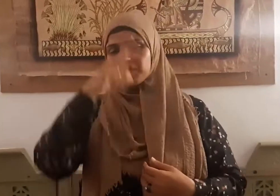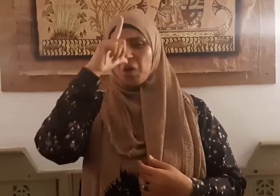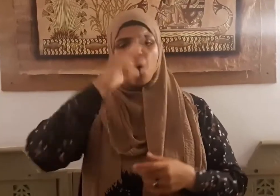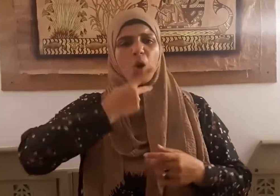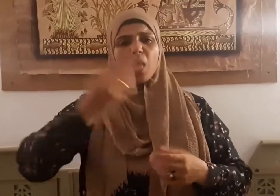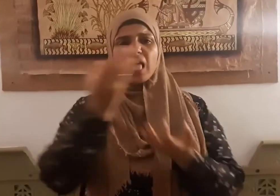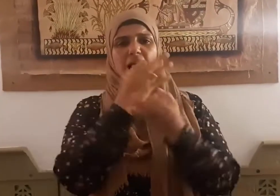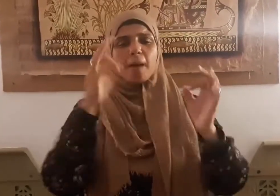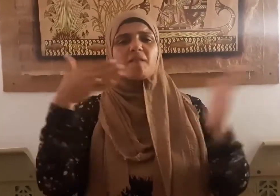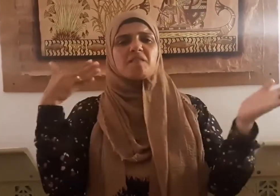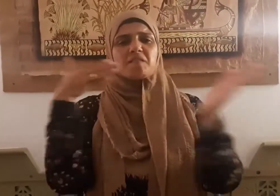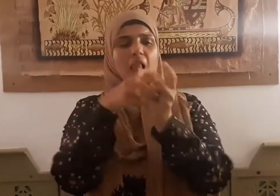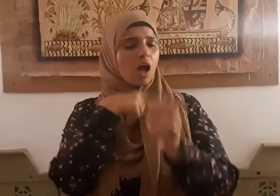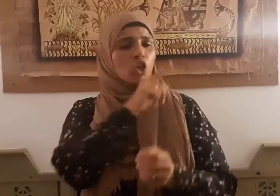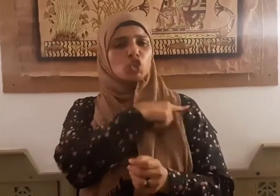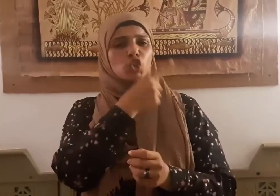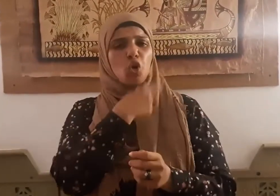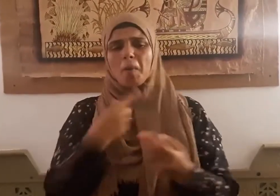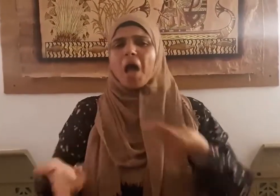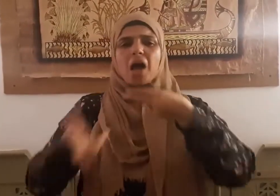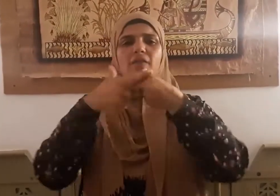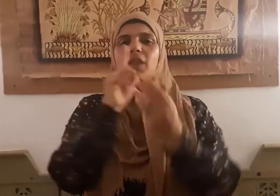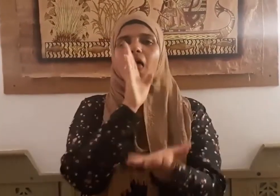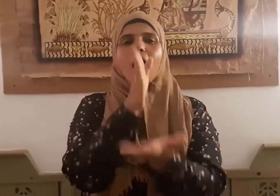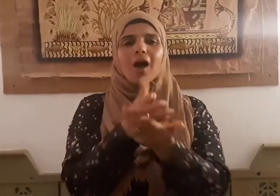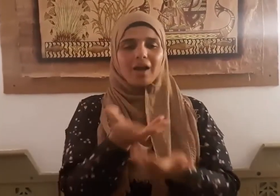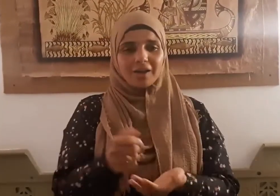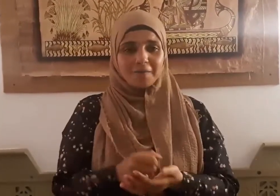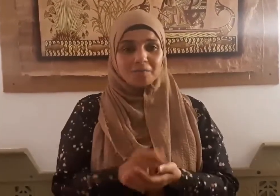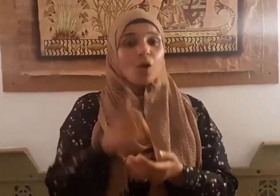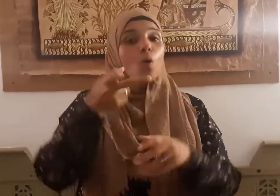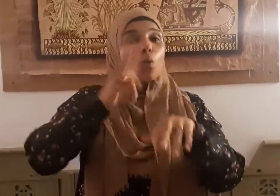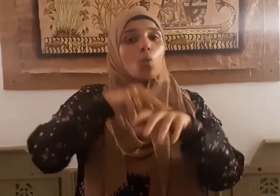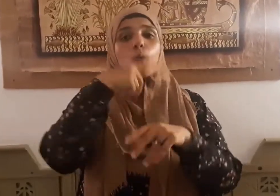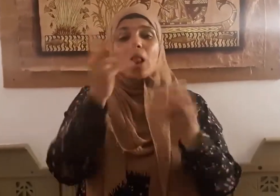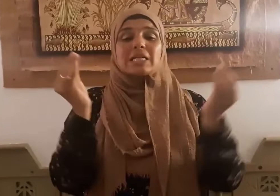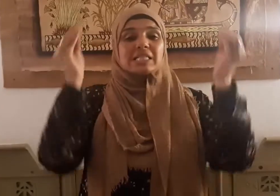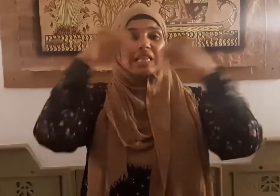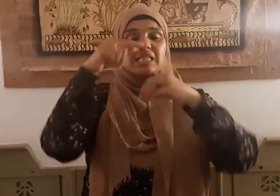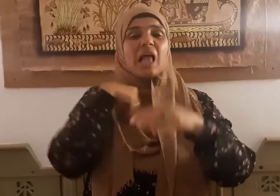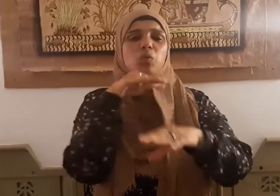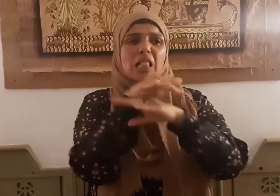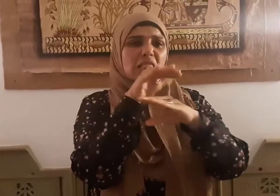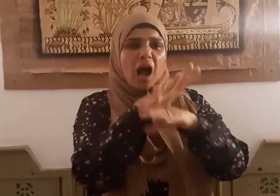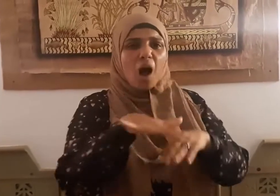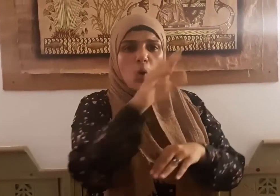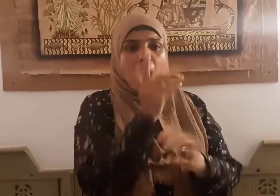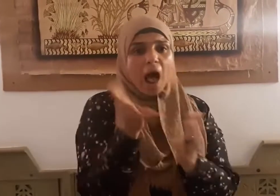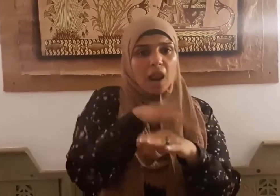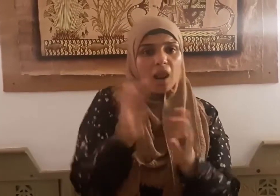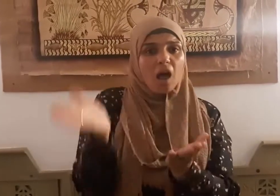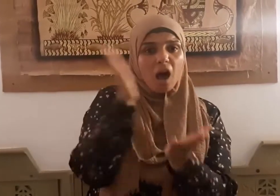لرفض الحق ولا تزيده دعوته إلى الحق إلا غرورا